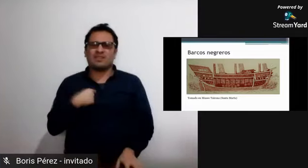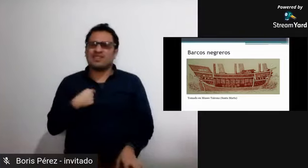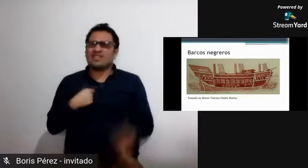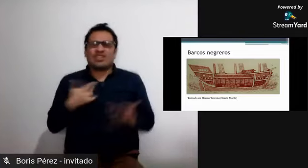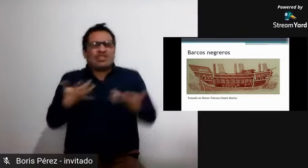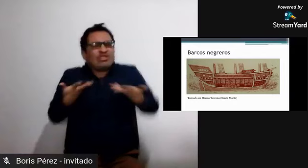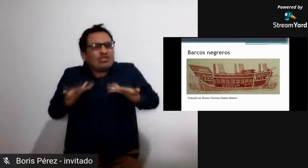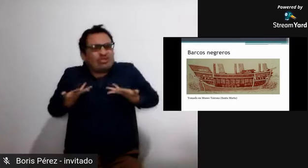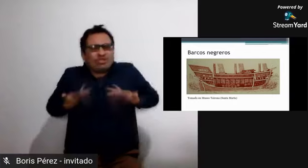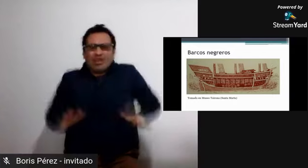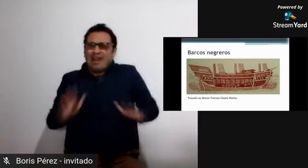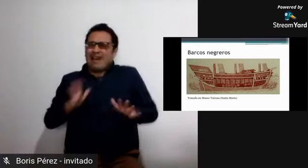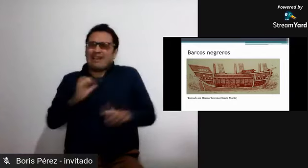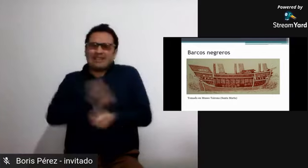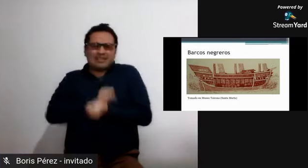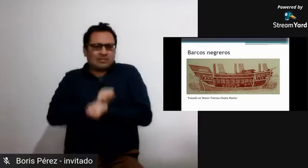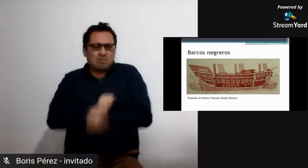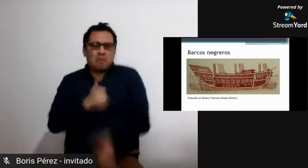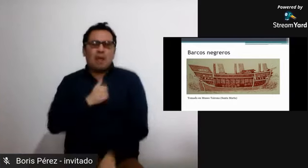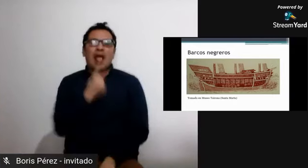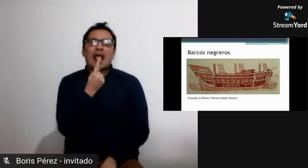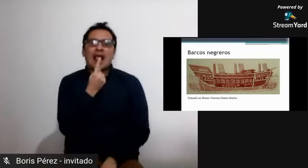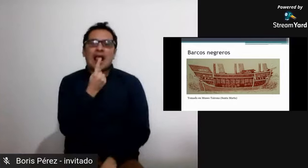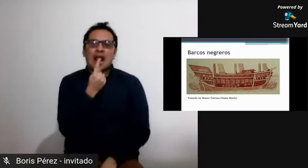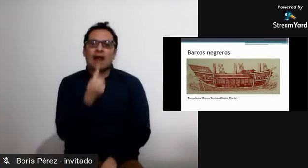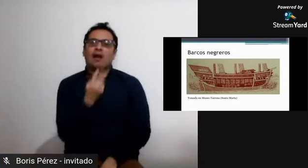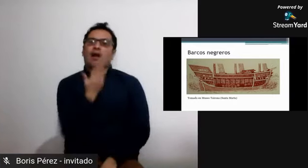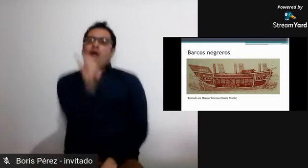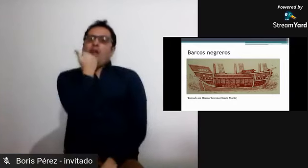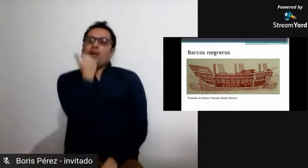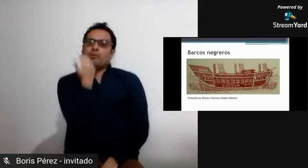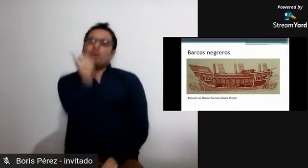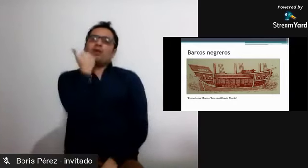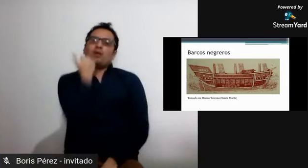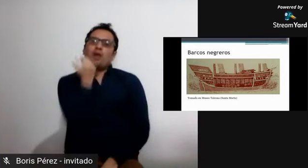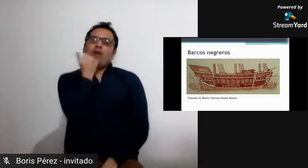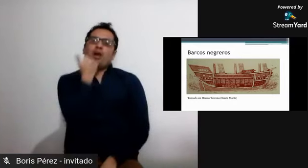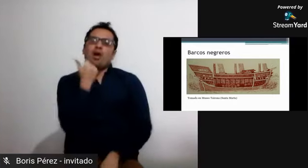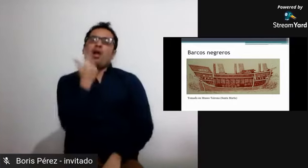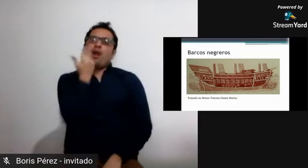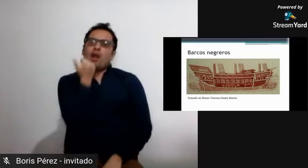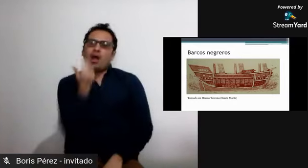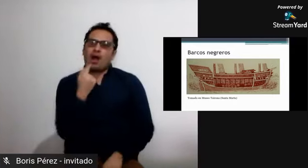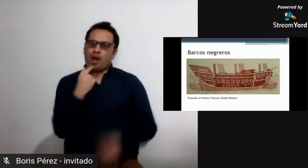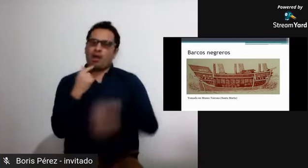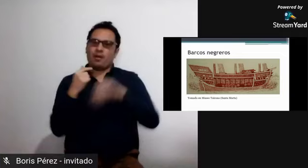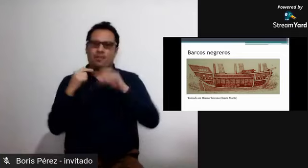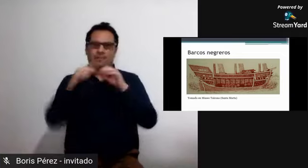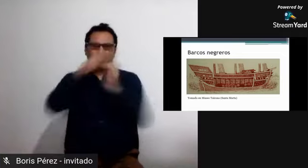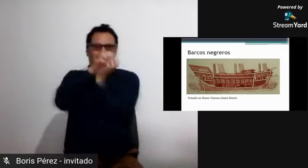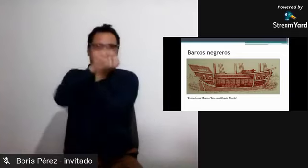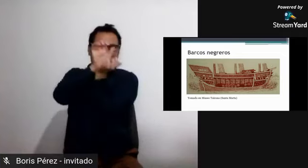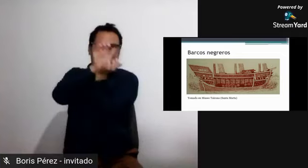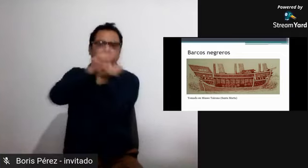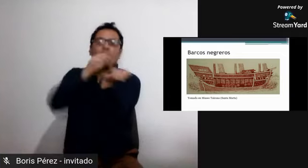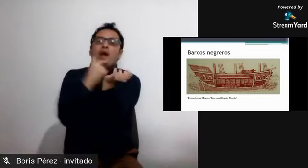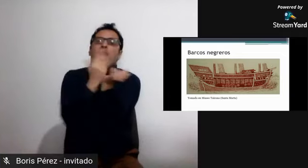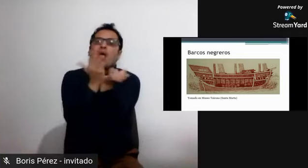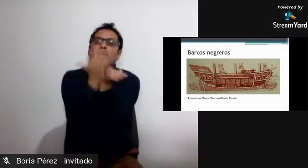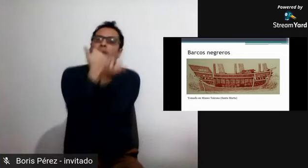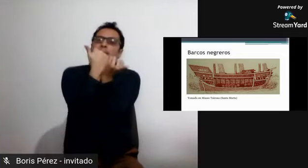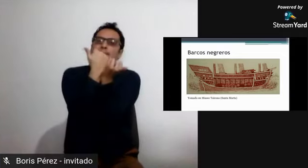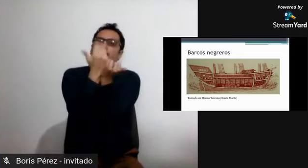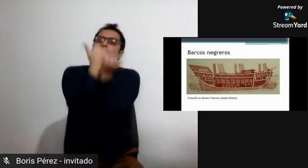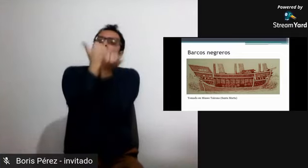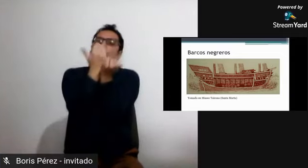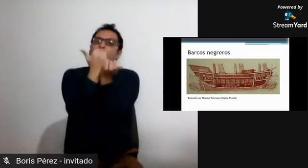incertidumbre y la angustia de no poder comunicarse con las personas que estaban a su alrededor de no poder entenderse entre